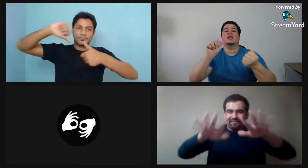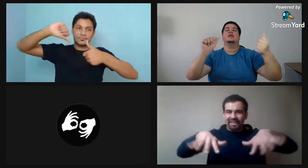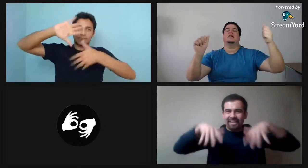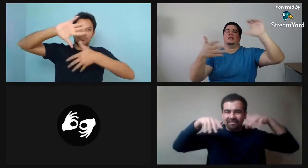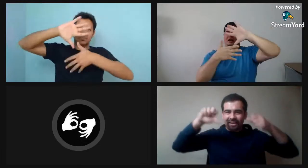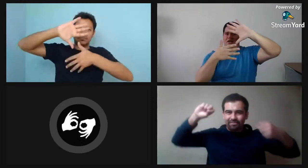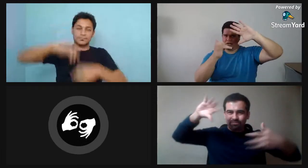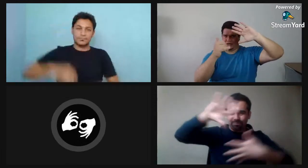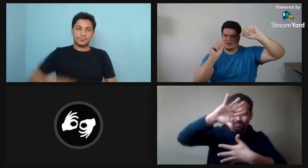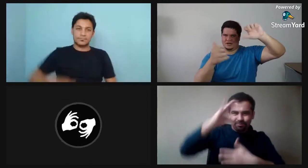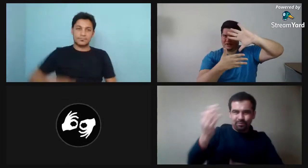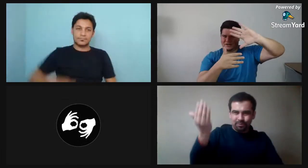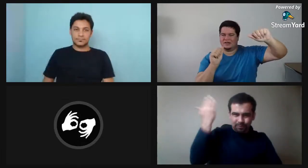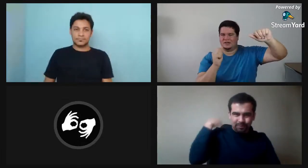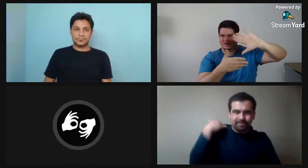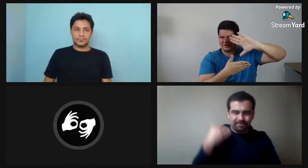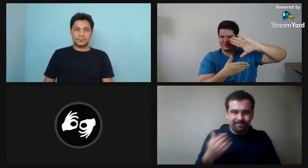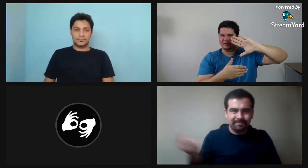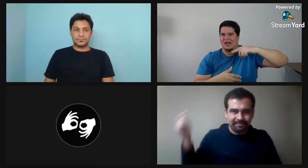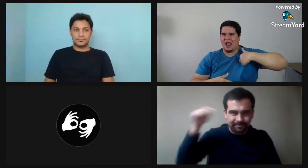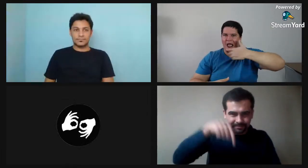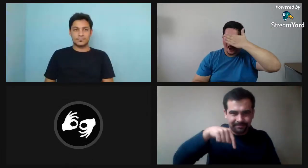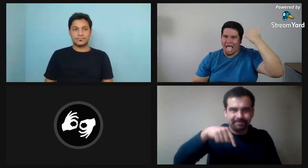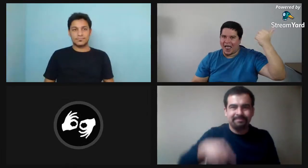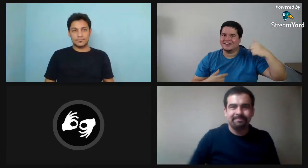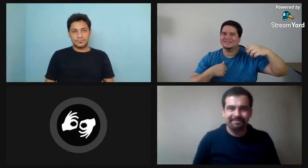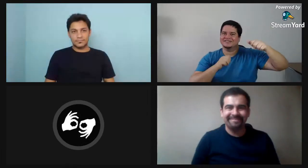a un seminario, esta es la seña, sí, ¿qué hubo acá?